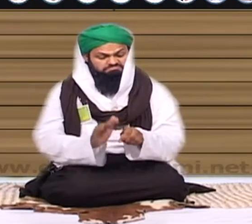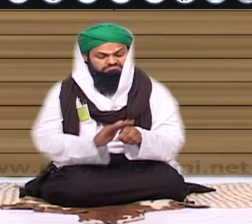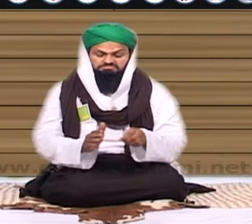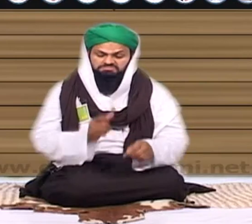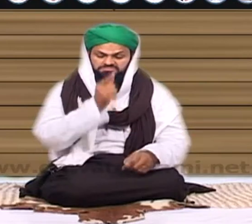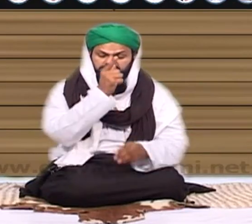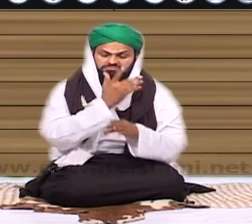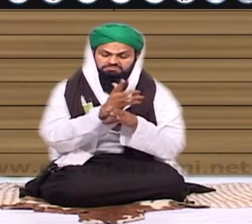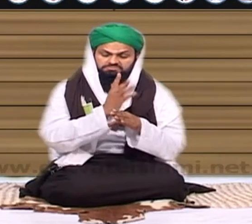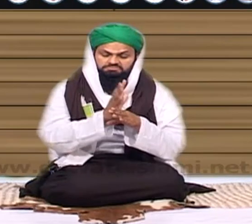ہر بس آپ